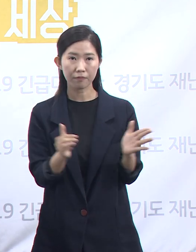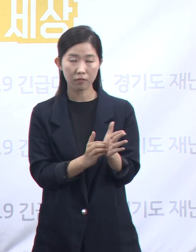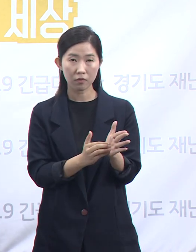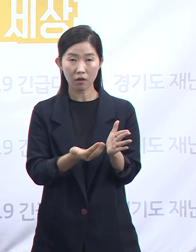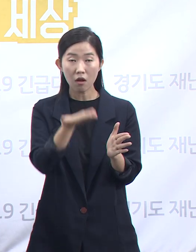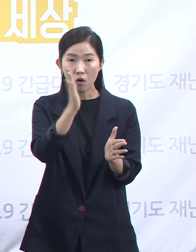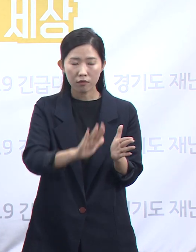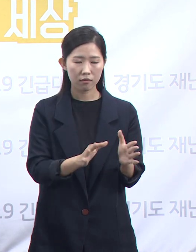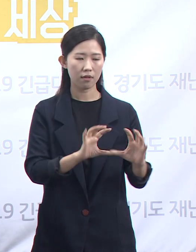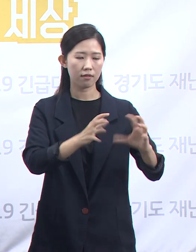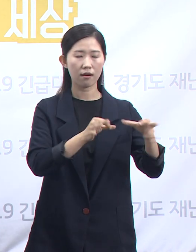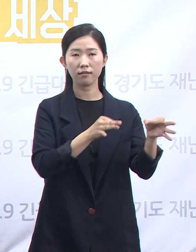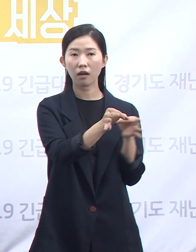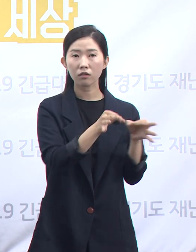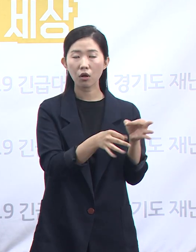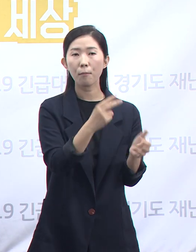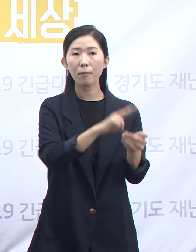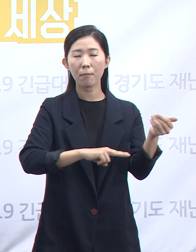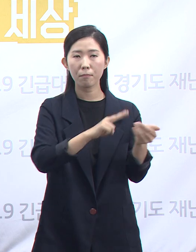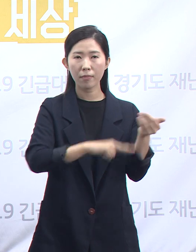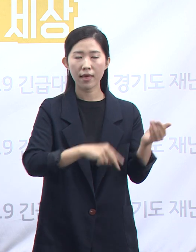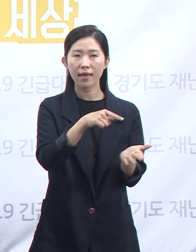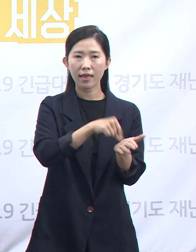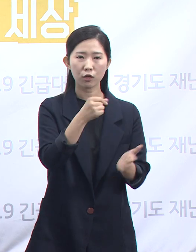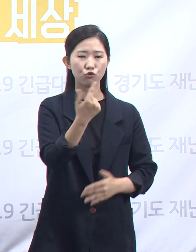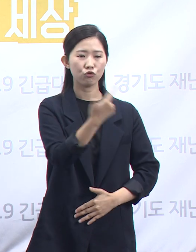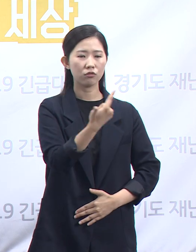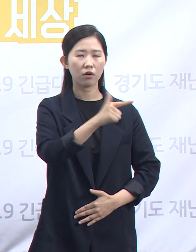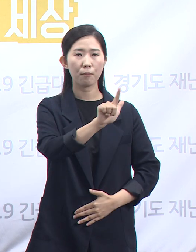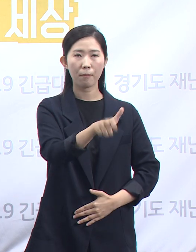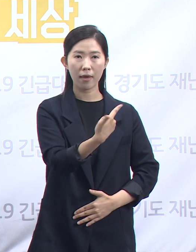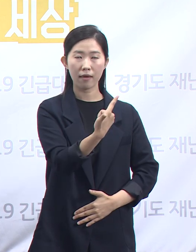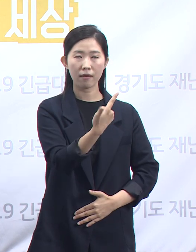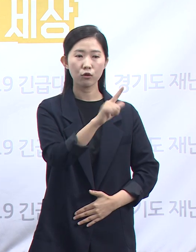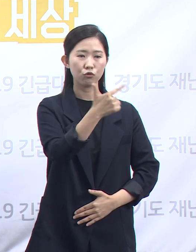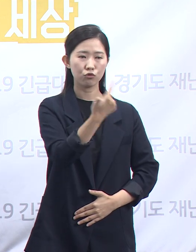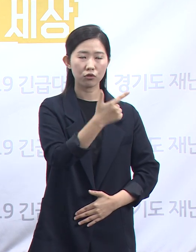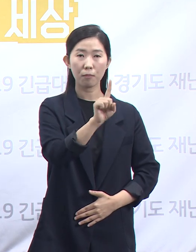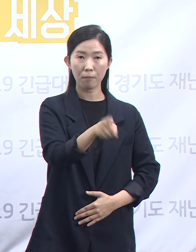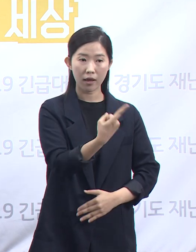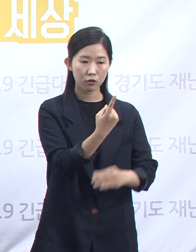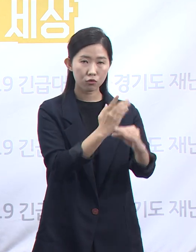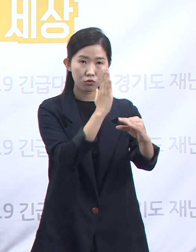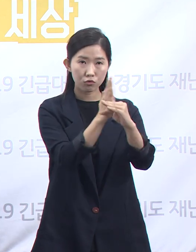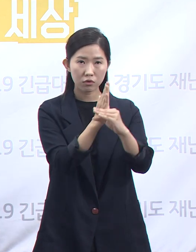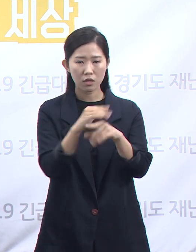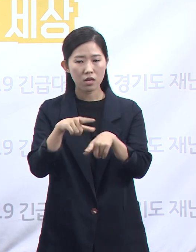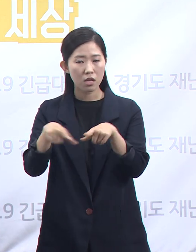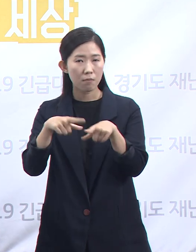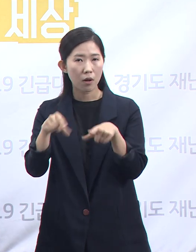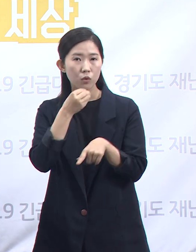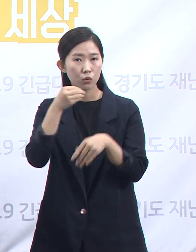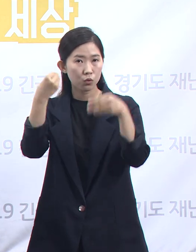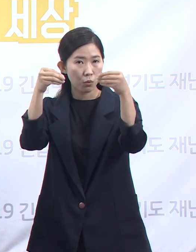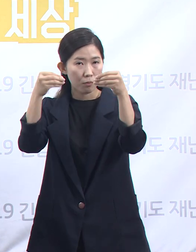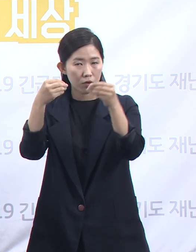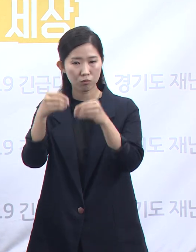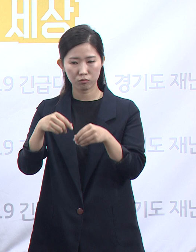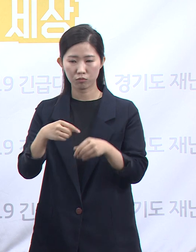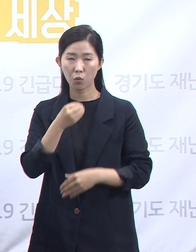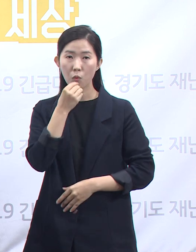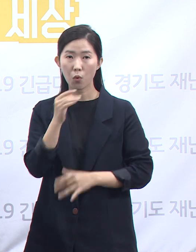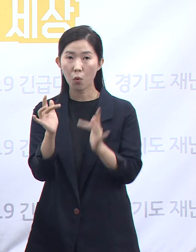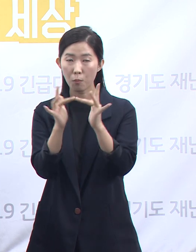공공조달물품 6,126개 중 일반 쇼핑몰에서 동일 모델임을 확인할 수 있는